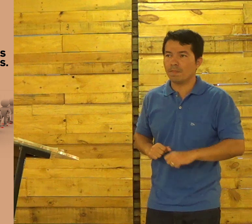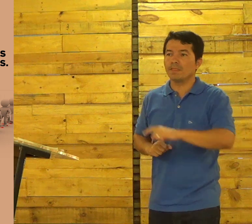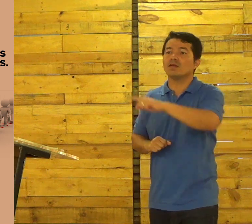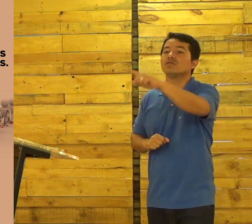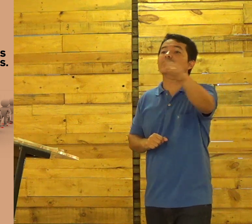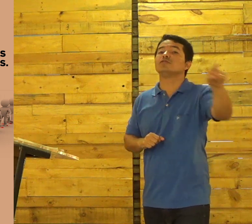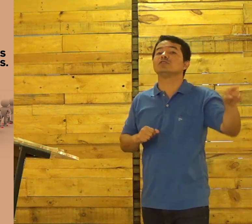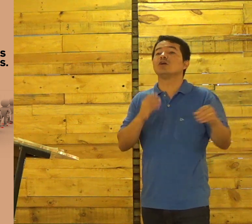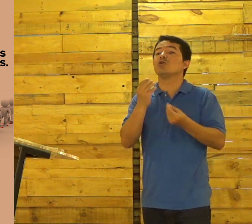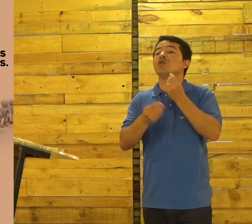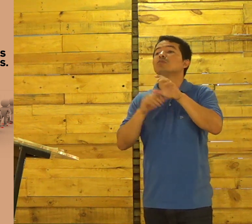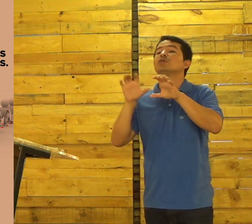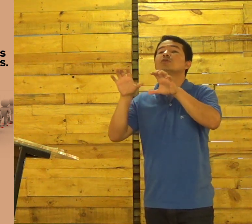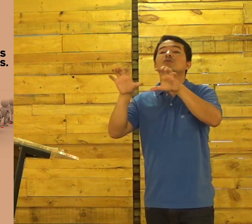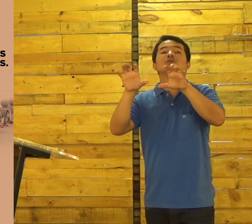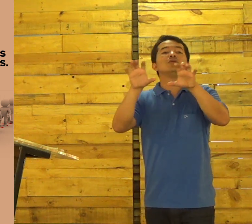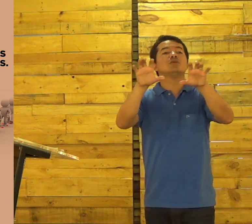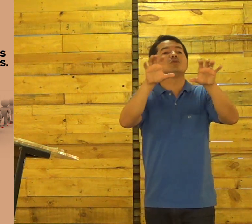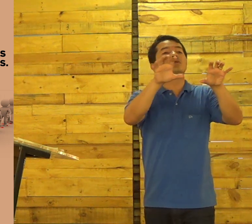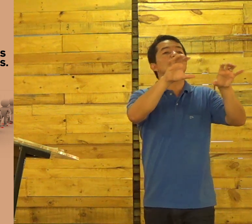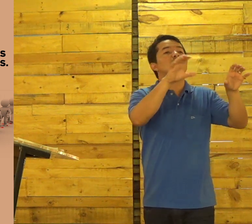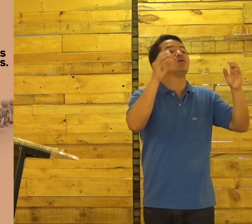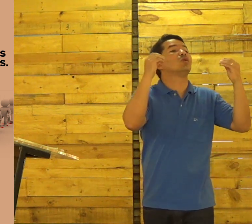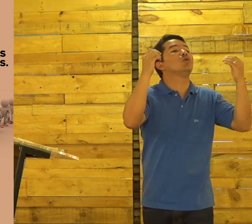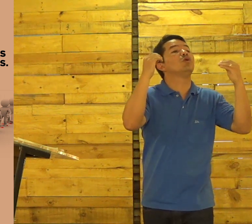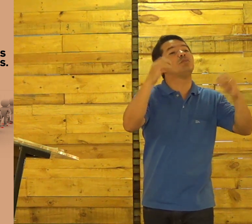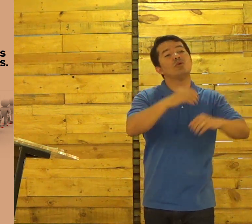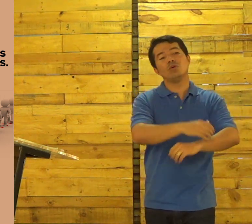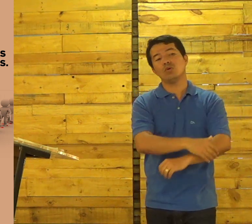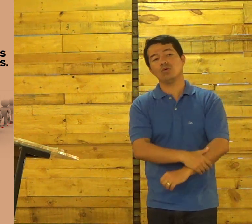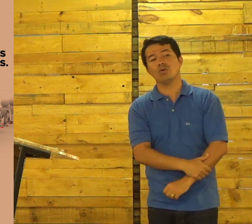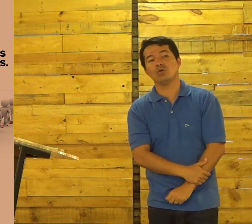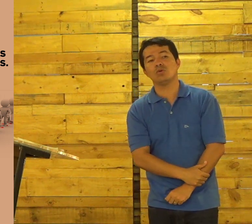você E você Está influenciando De que forma